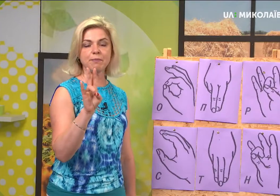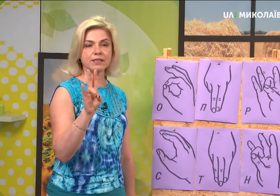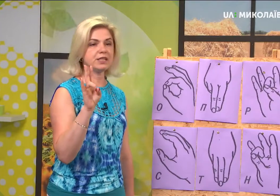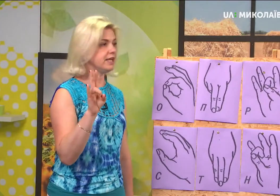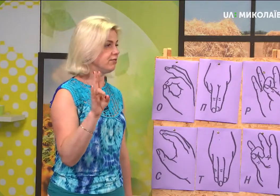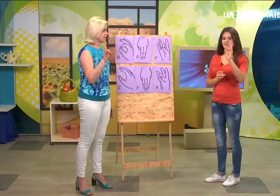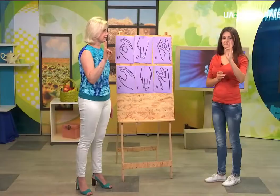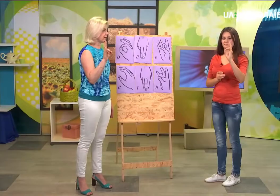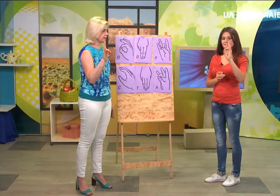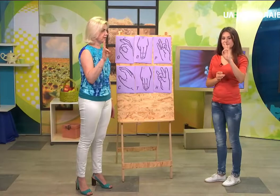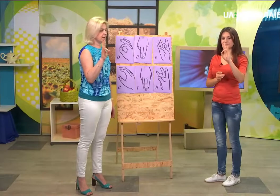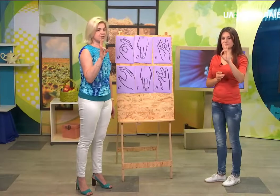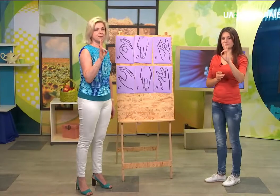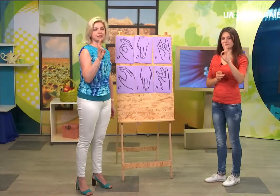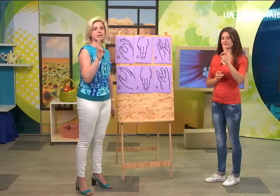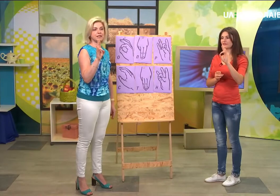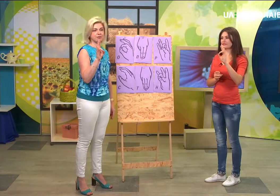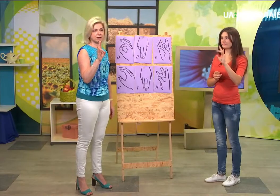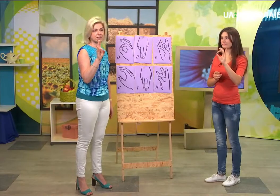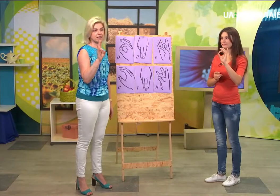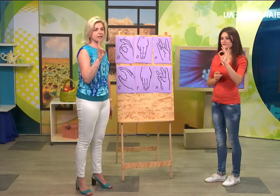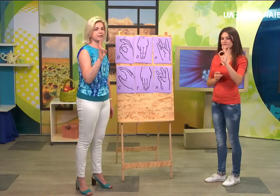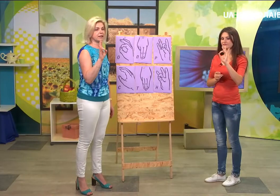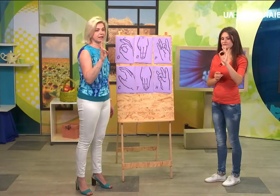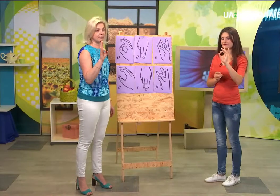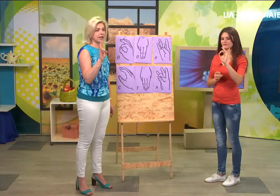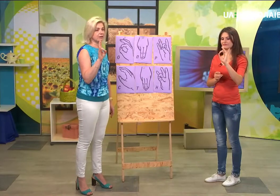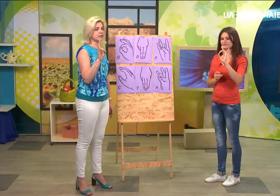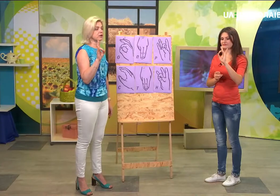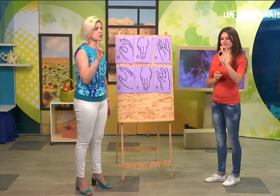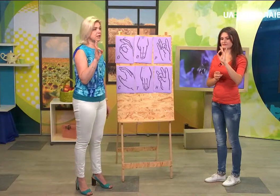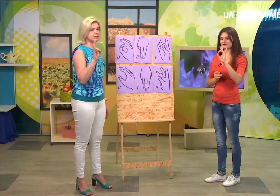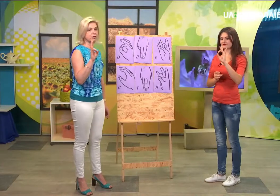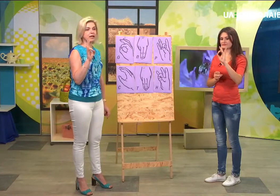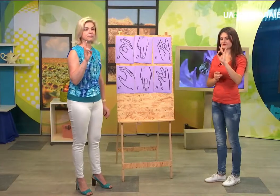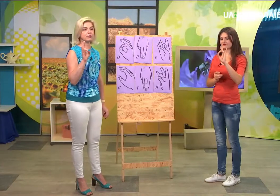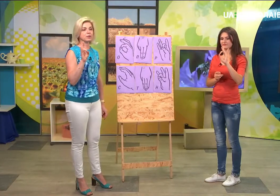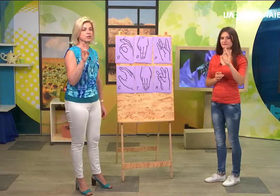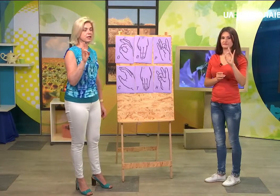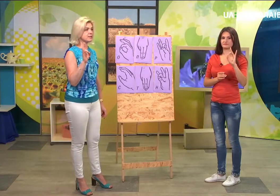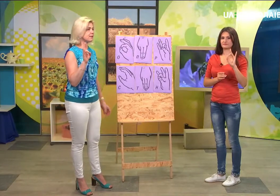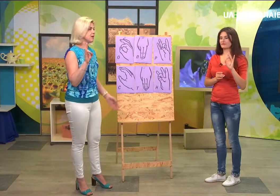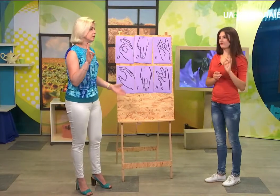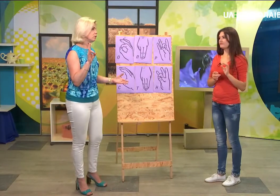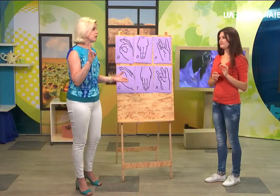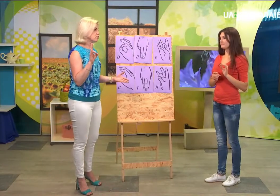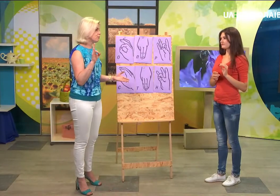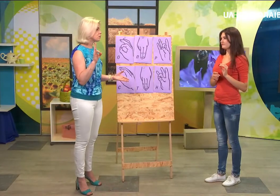пальці рівні. Так. Всі пальці рівні. Оце літера Н. Вона також літерою Н позначається, ну, якщо місто